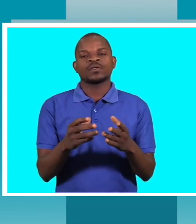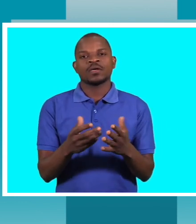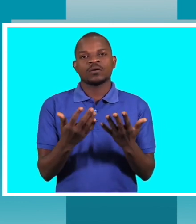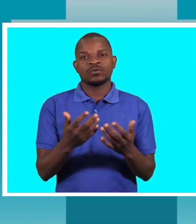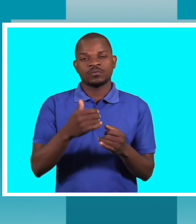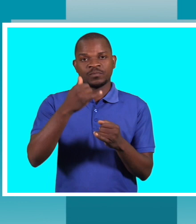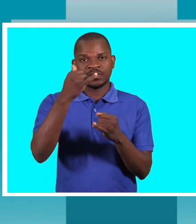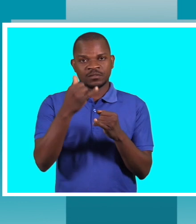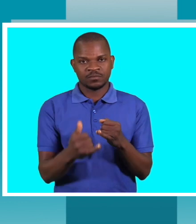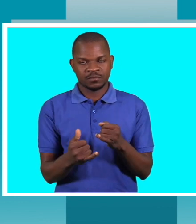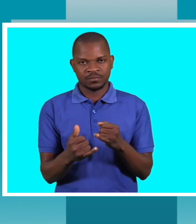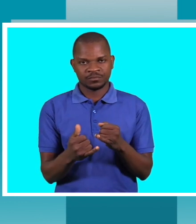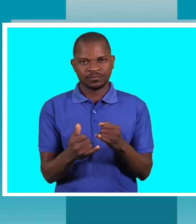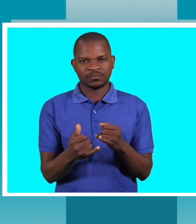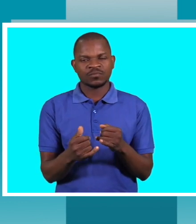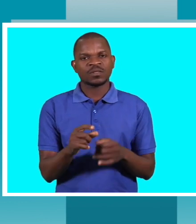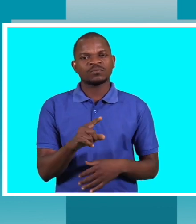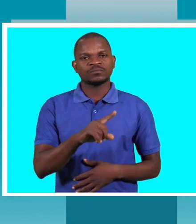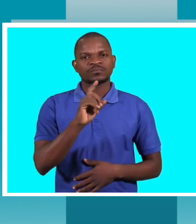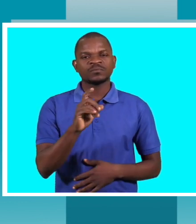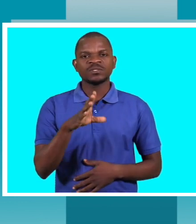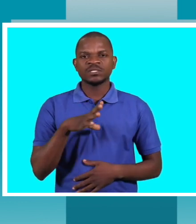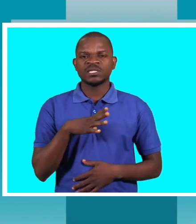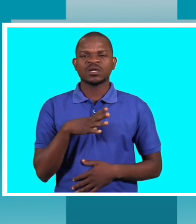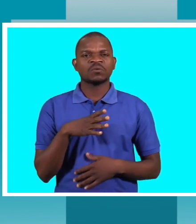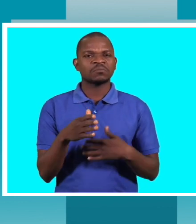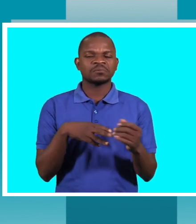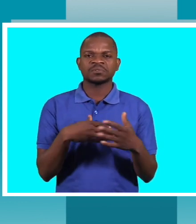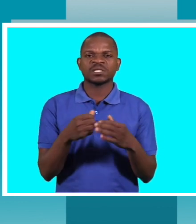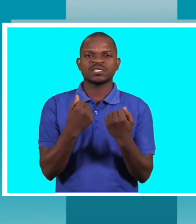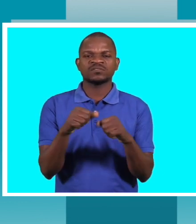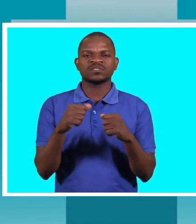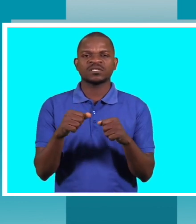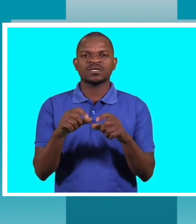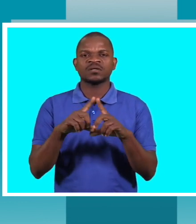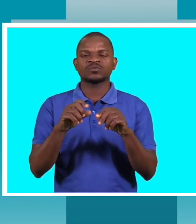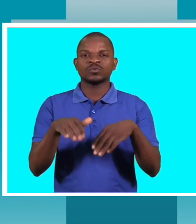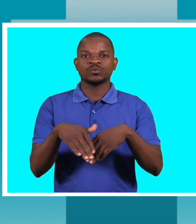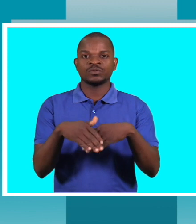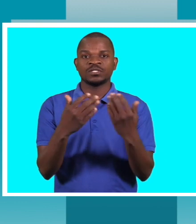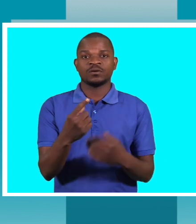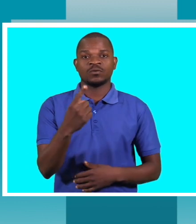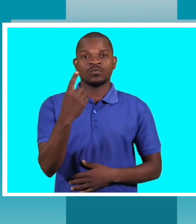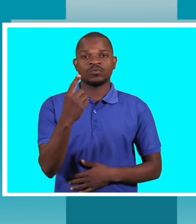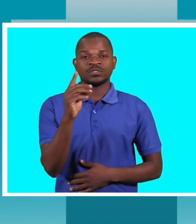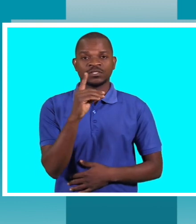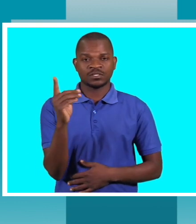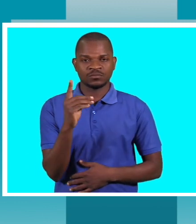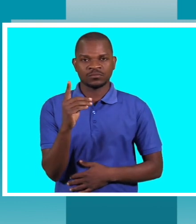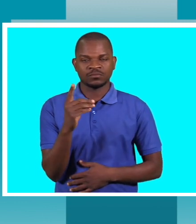aliás, o Marcelo, há uma atividade específica para o dia 1 de dezembro, o Dia Internacional de Combate ao CIDA. Vamos nos